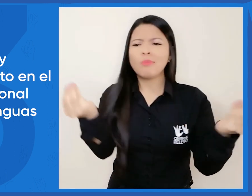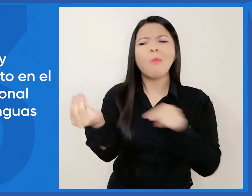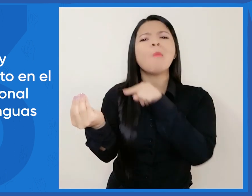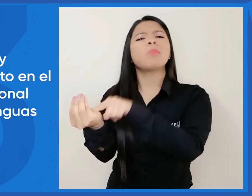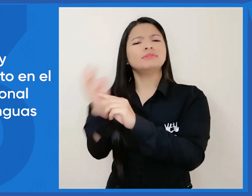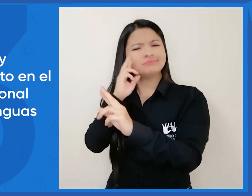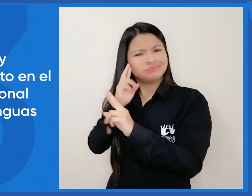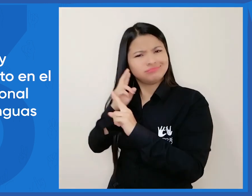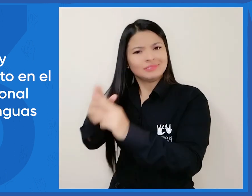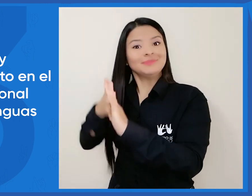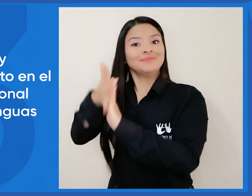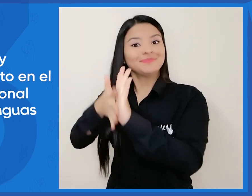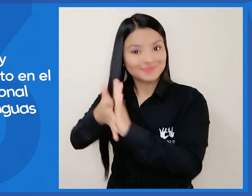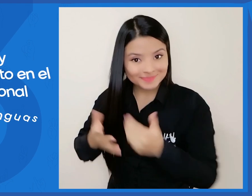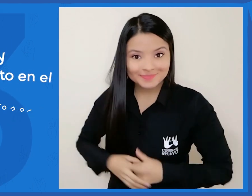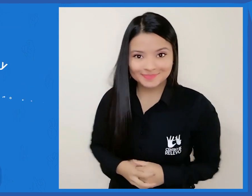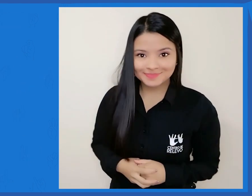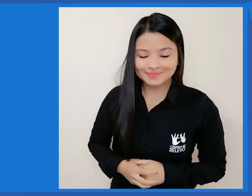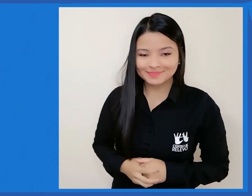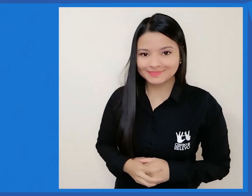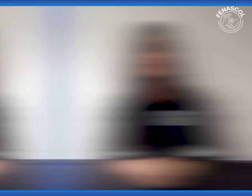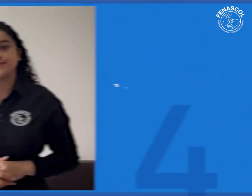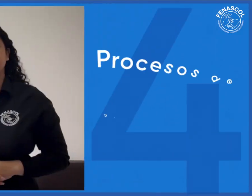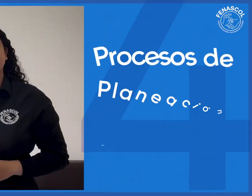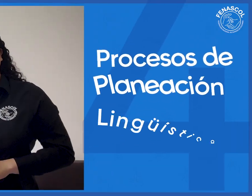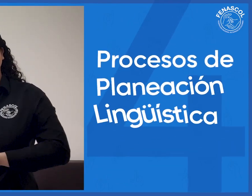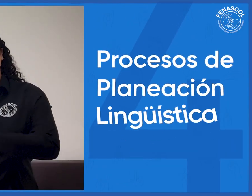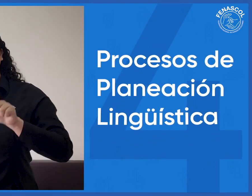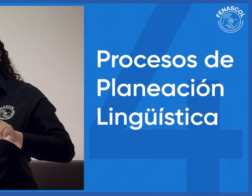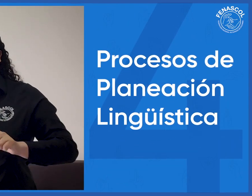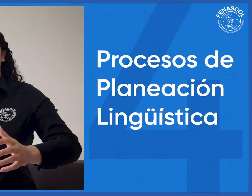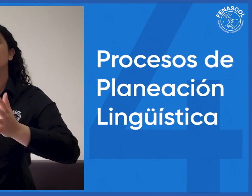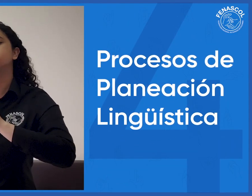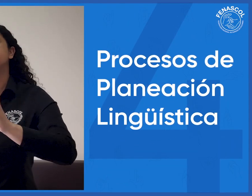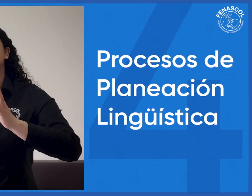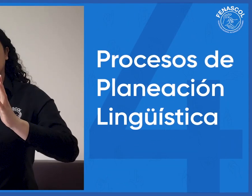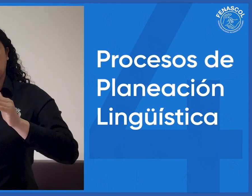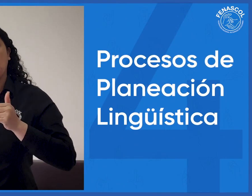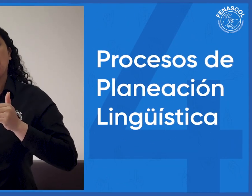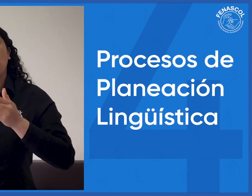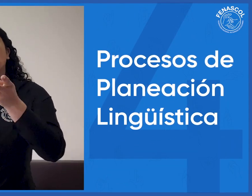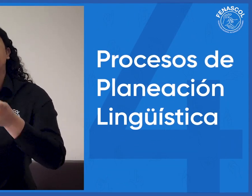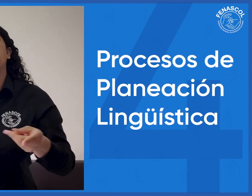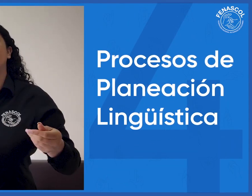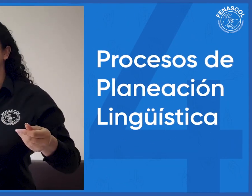nativa las personas sordas con el objetivo de preservar su lengua han